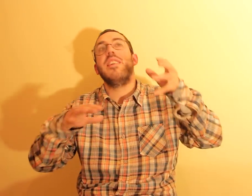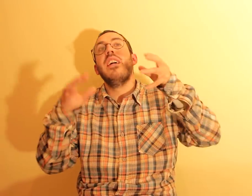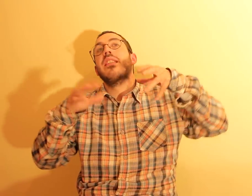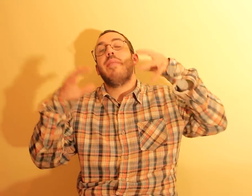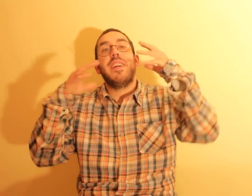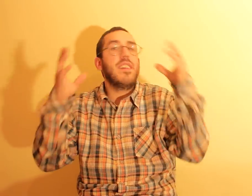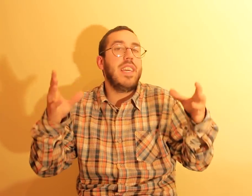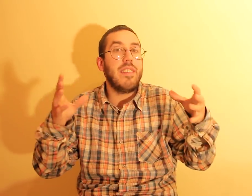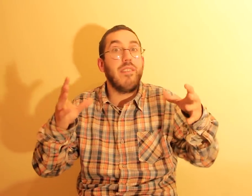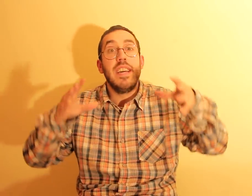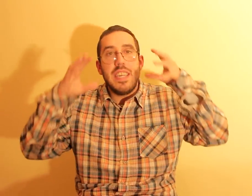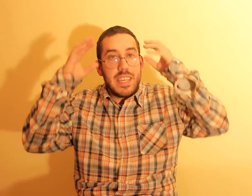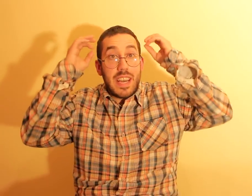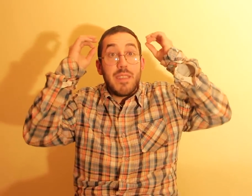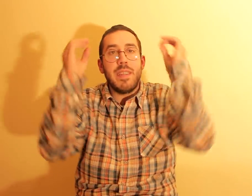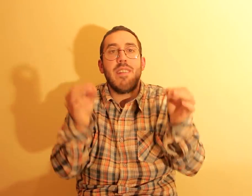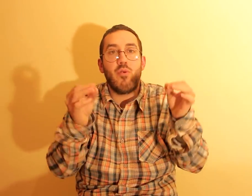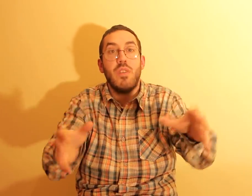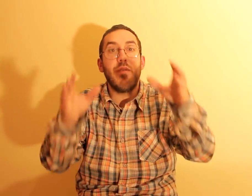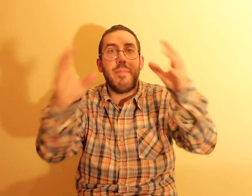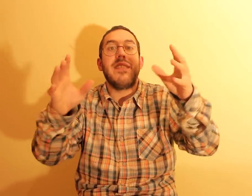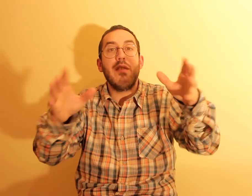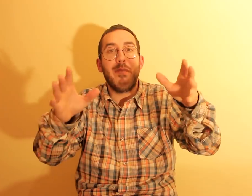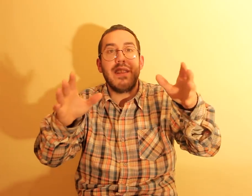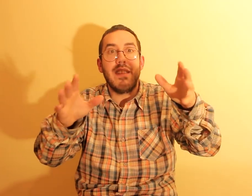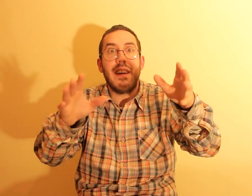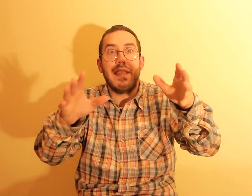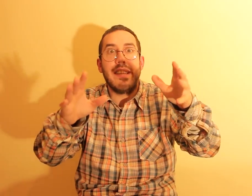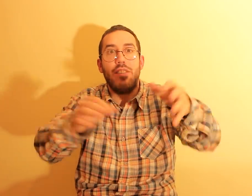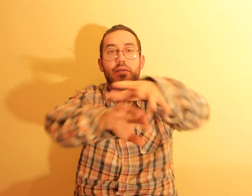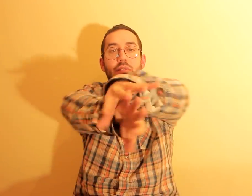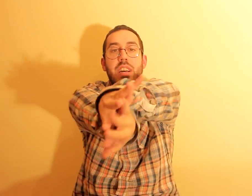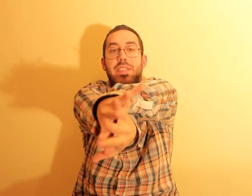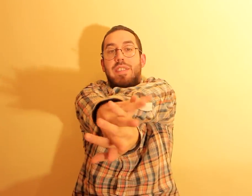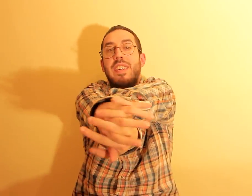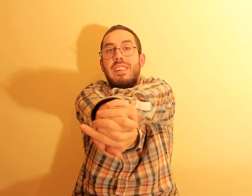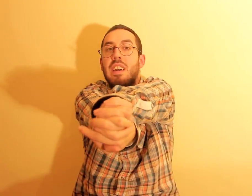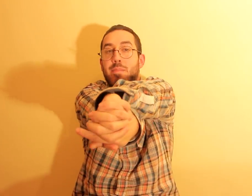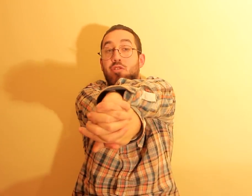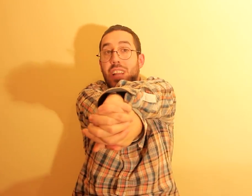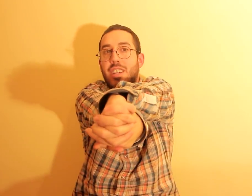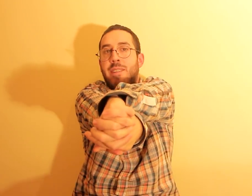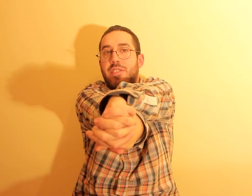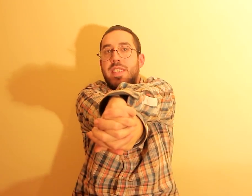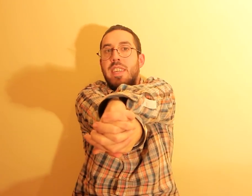estiver inquieta, e quiserem inventar um jogo, pá, digam para ela tentar fazer isto, assim, para juntar as mãos a si,